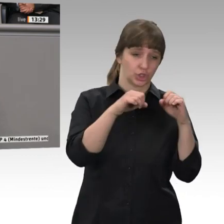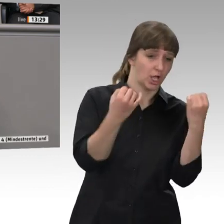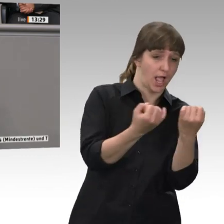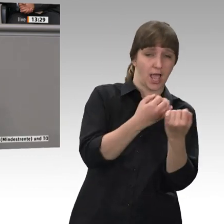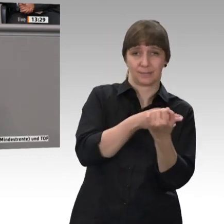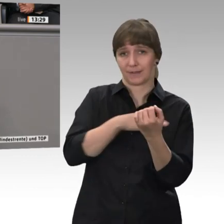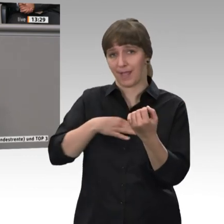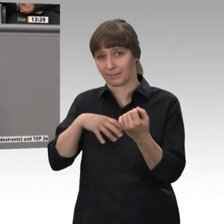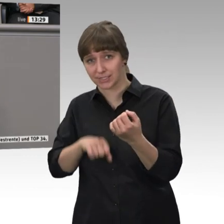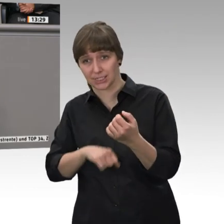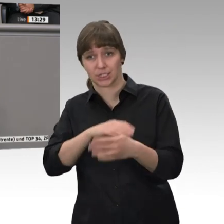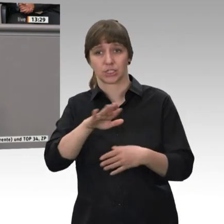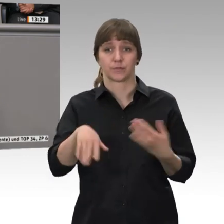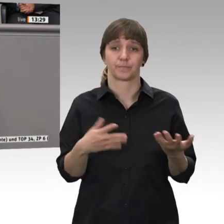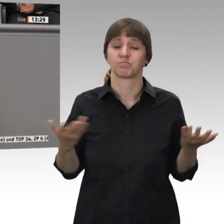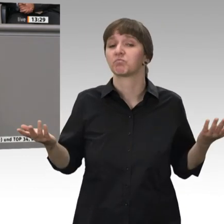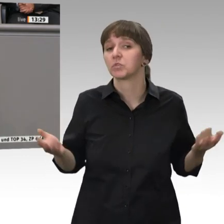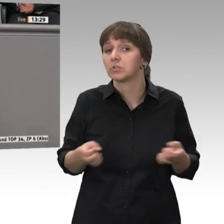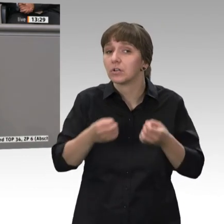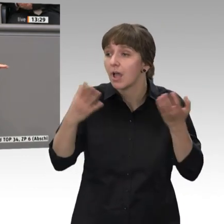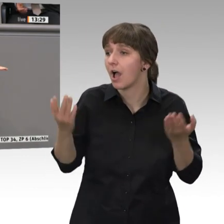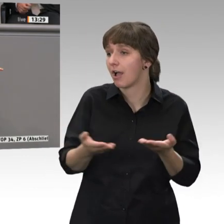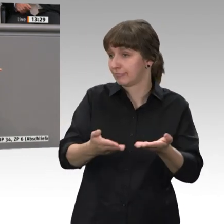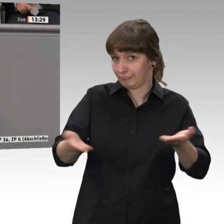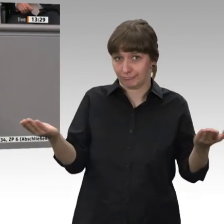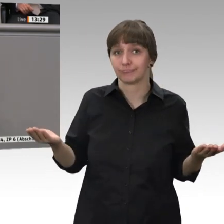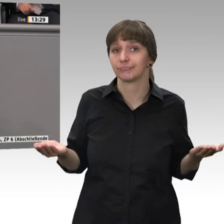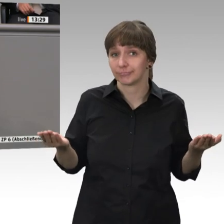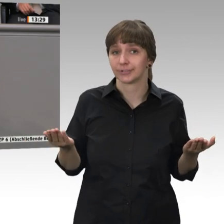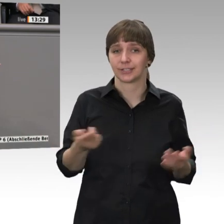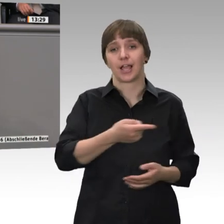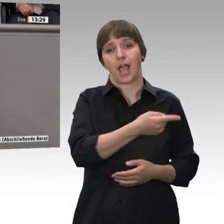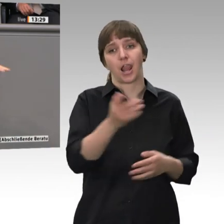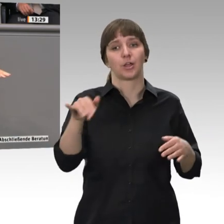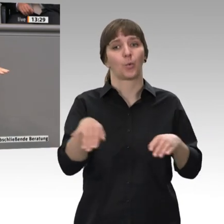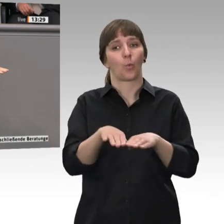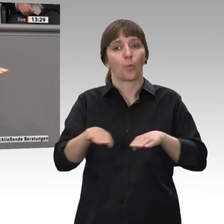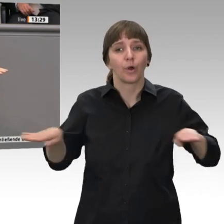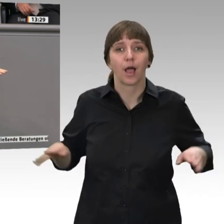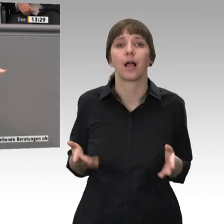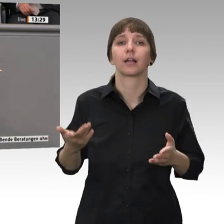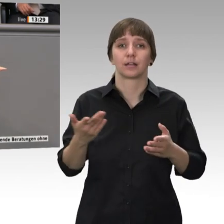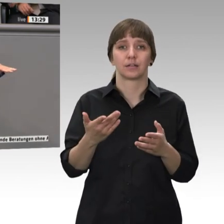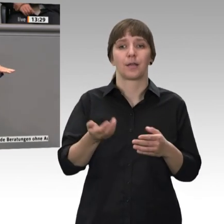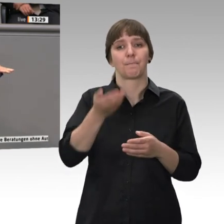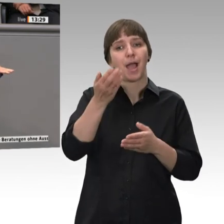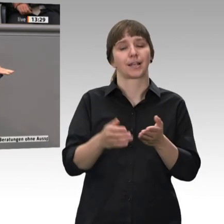Herr Schengmann-Kuhn, denn Sie alle haben zur Grundlage, dass unabhängig der Beitragszahlung eines Einzelnen